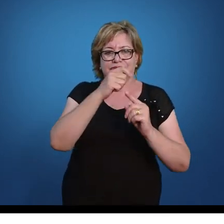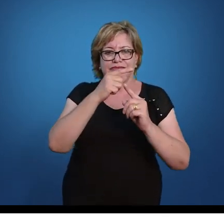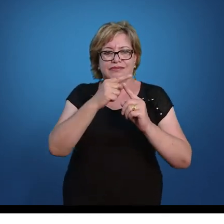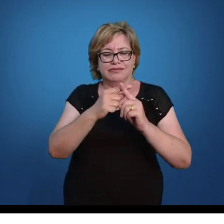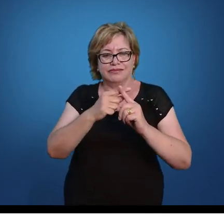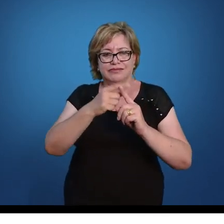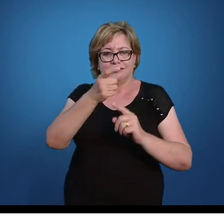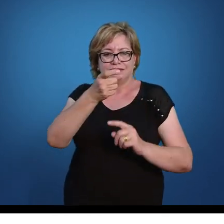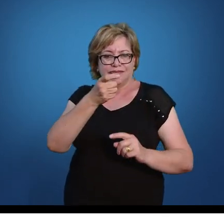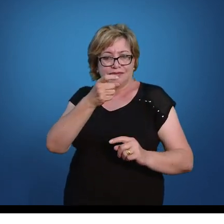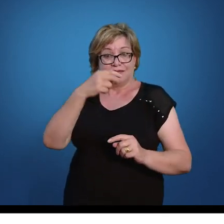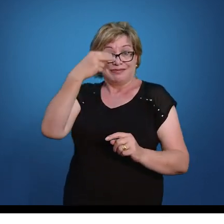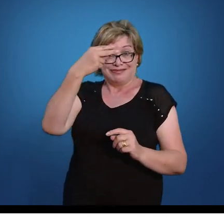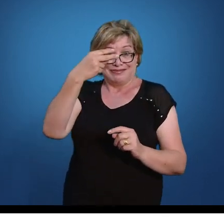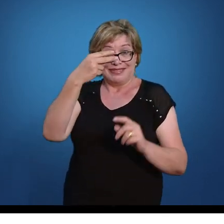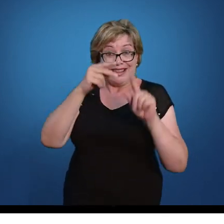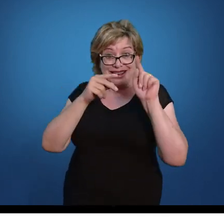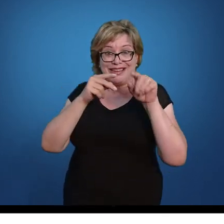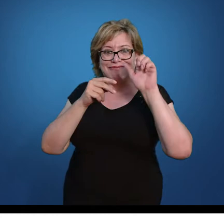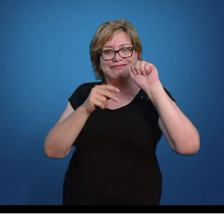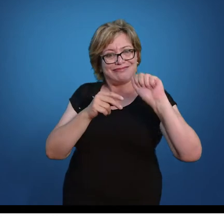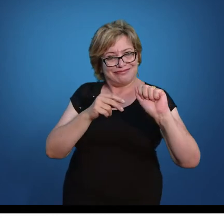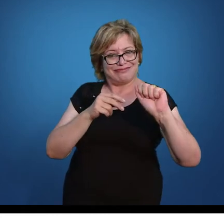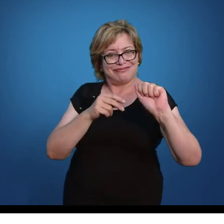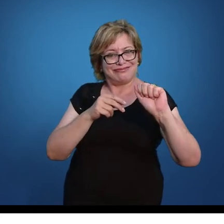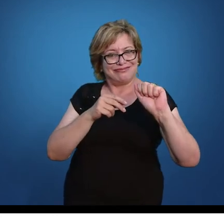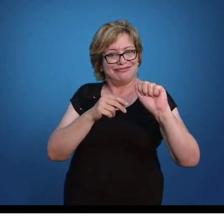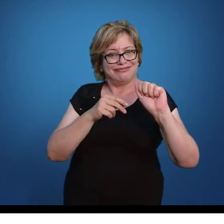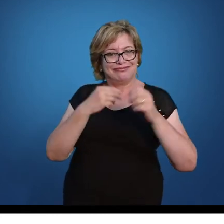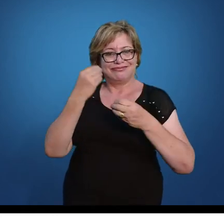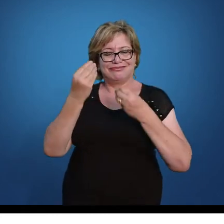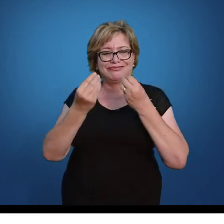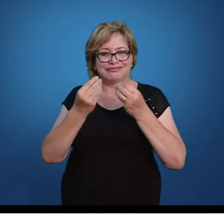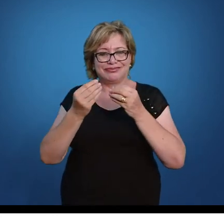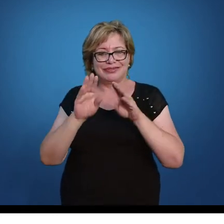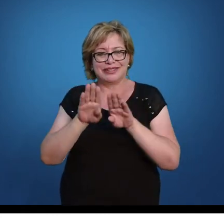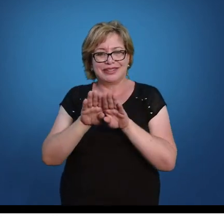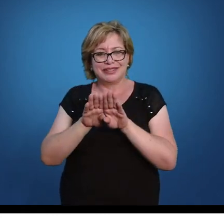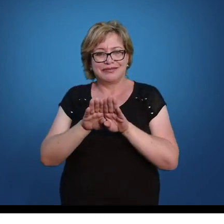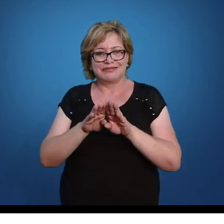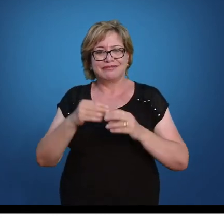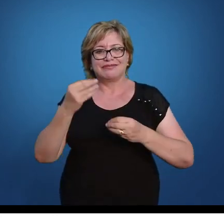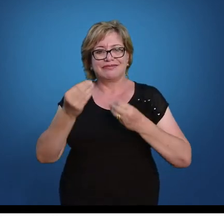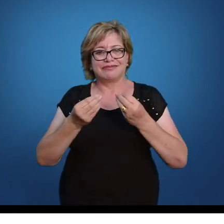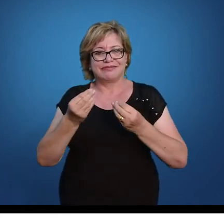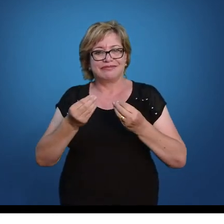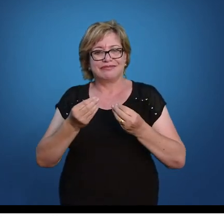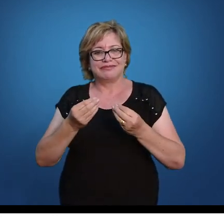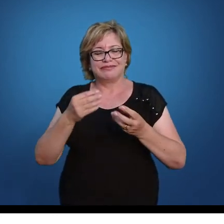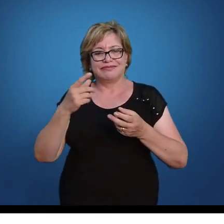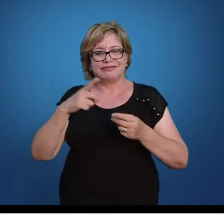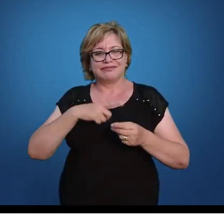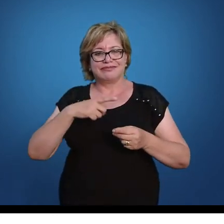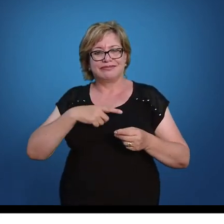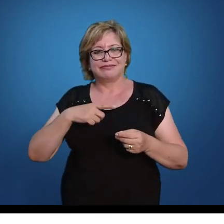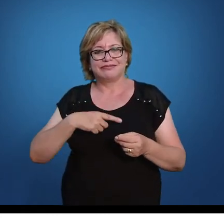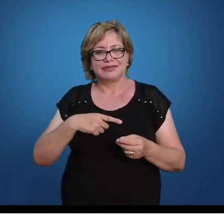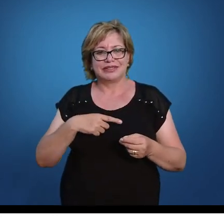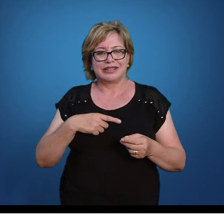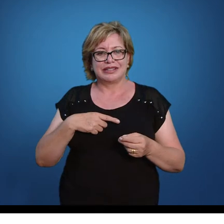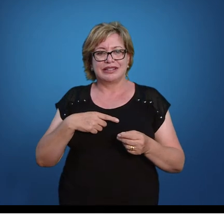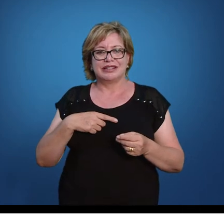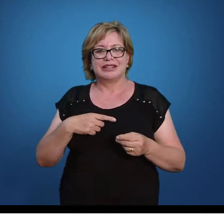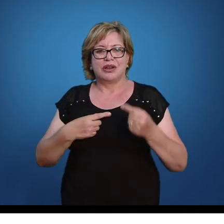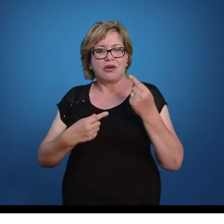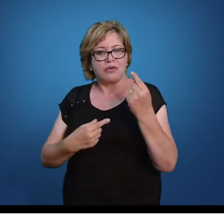ao quadrado. Então, é o coeficiente do X ao quadrado. A gente também omite, mas aqui tem o número 1. Então, é 1